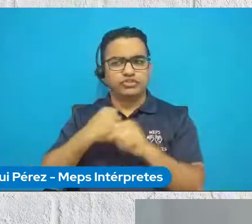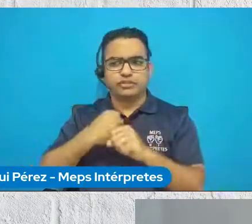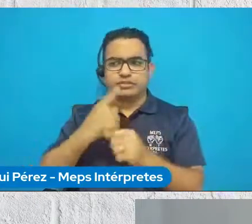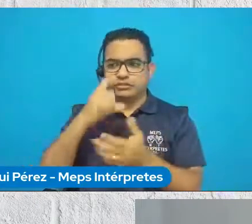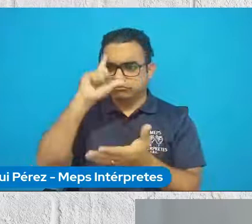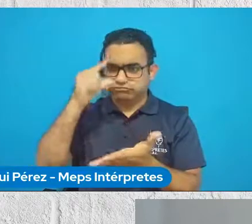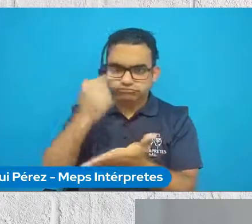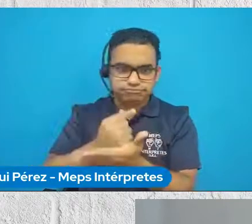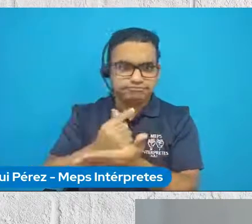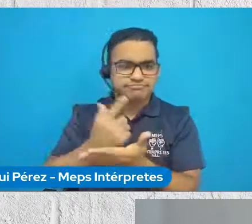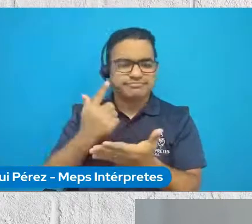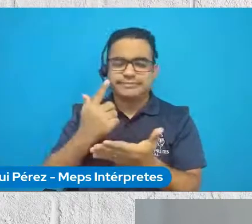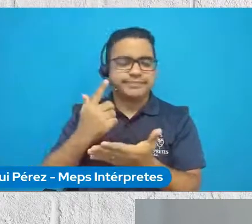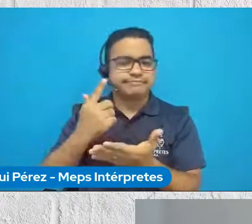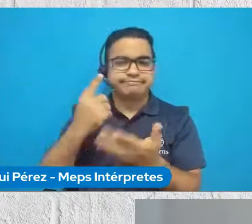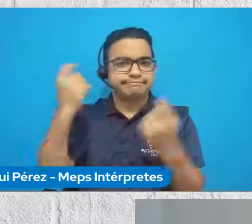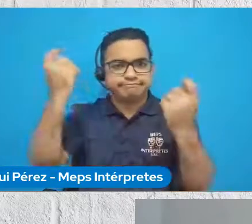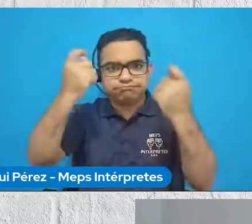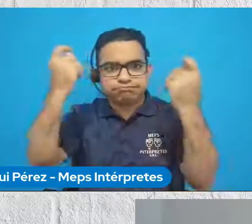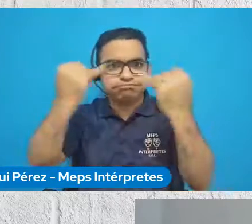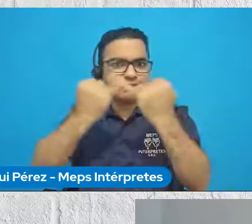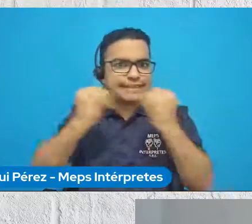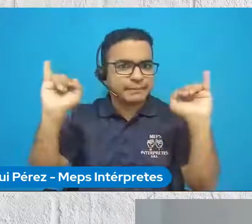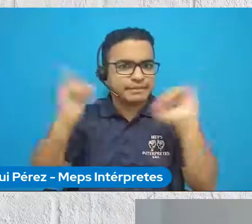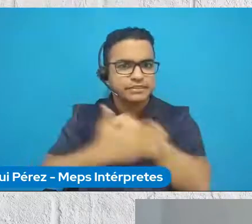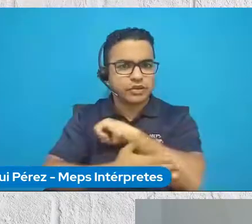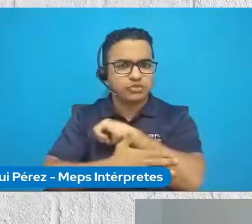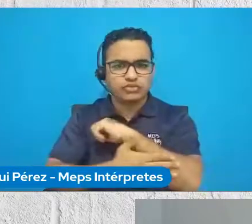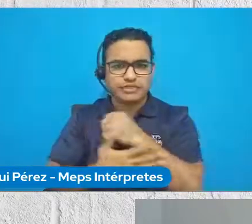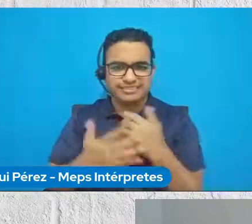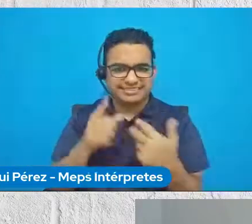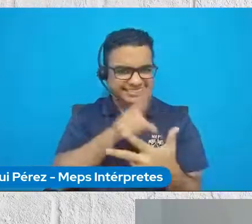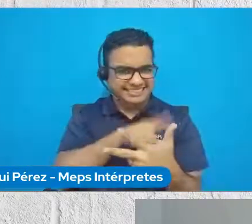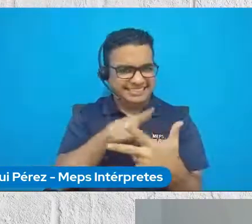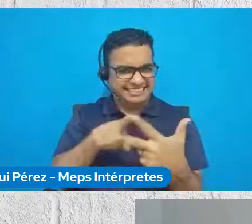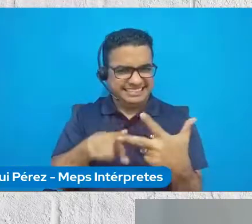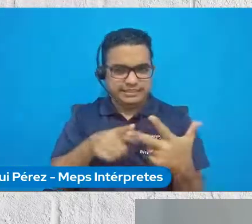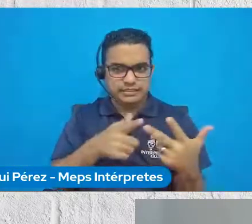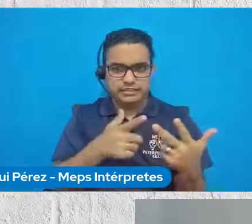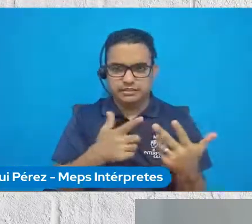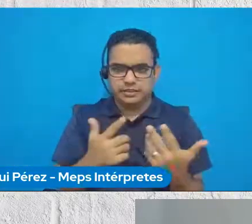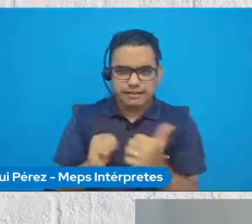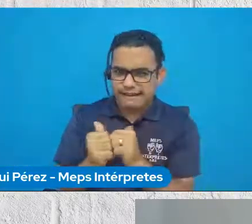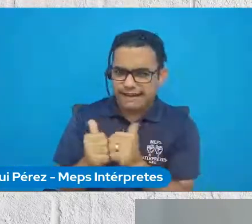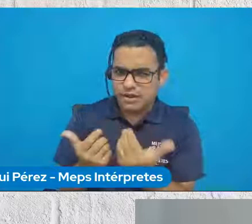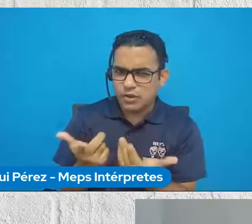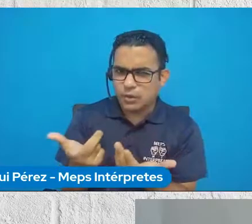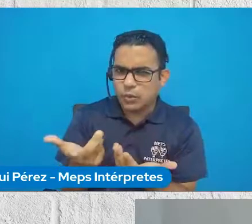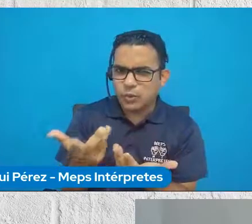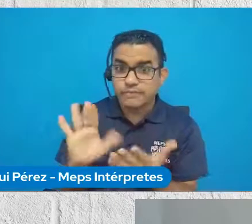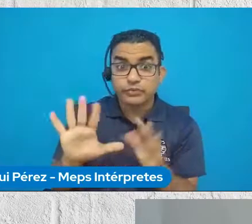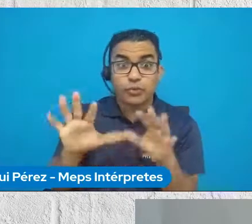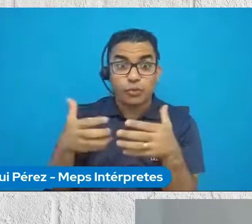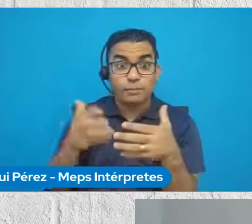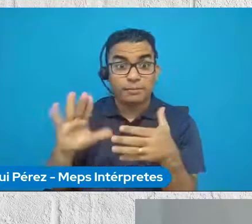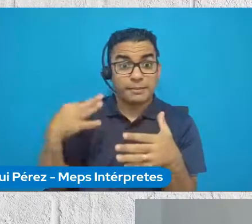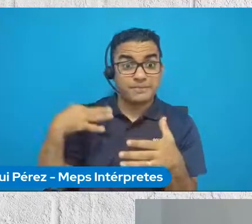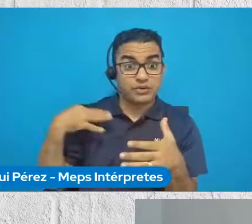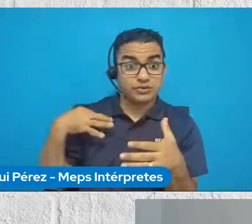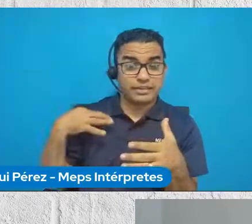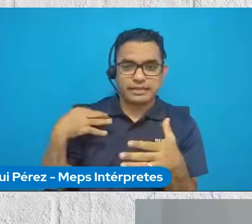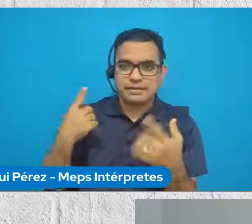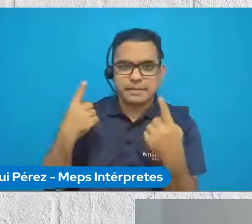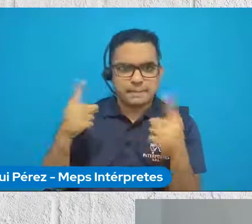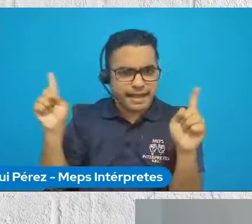expliques bien cuál es ese hilo conductor entre las tres iniciativas y cuál es la propuesta del grupo de voluntarios ONU para